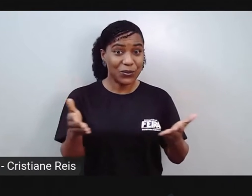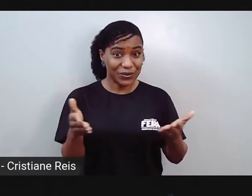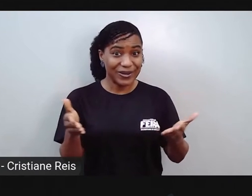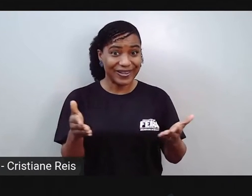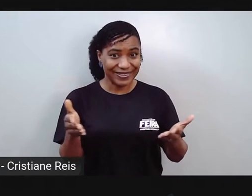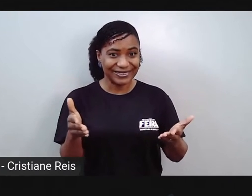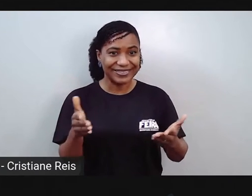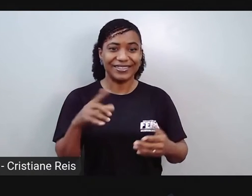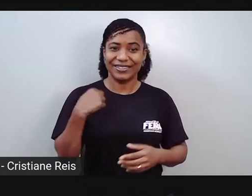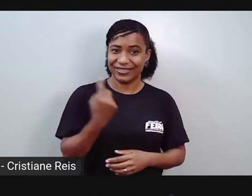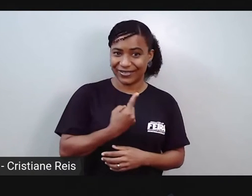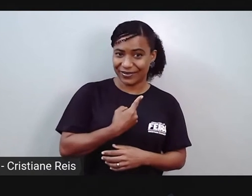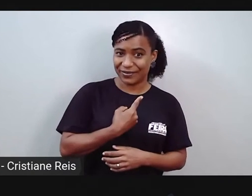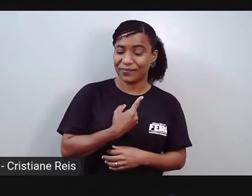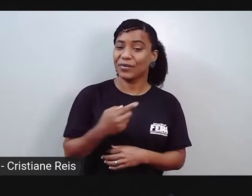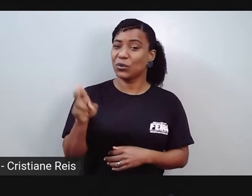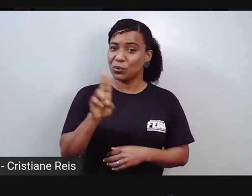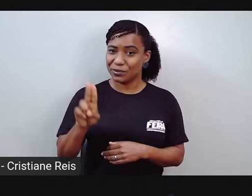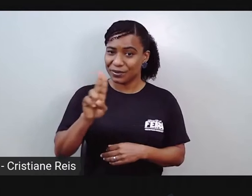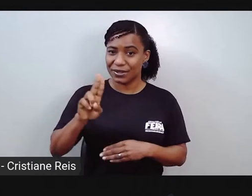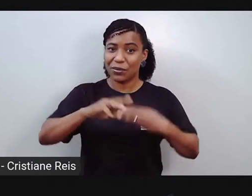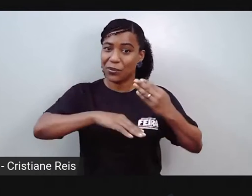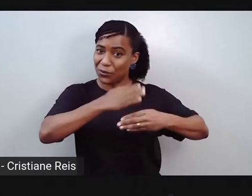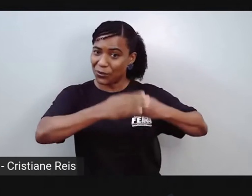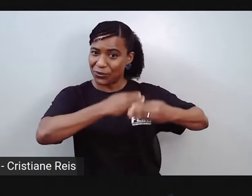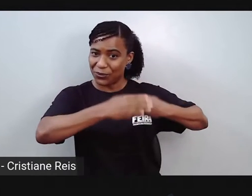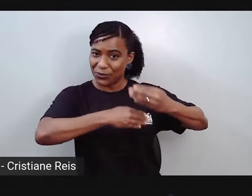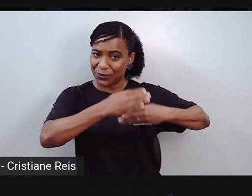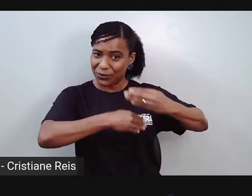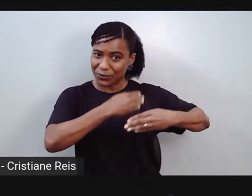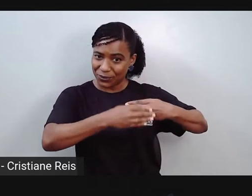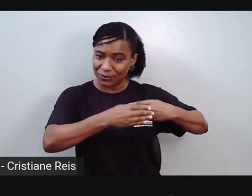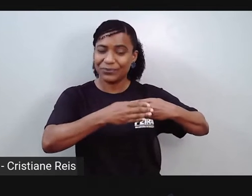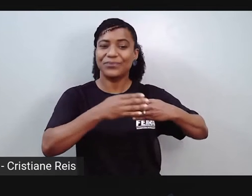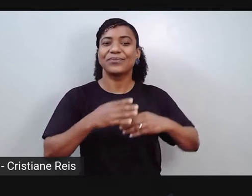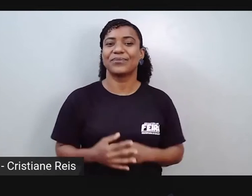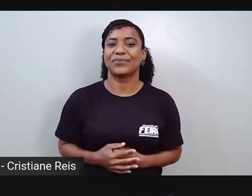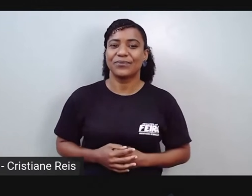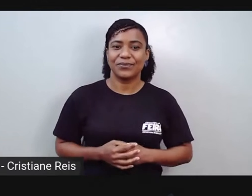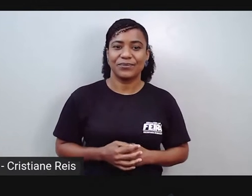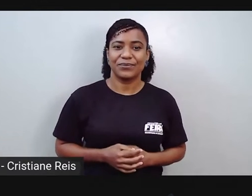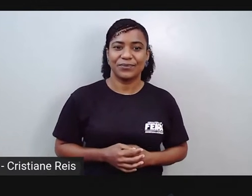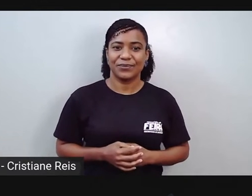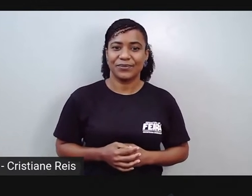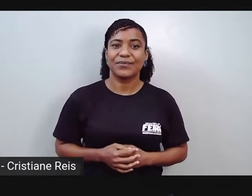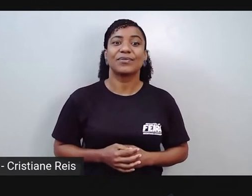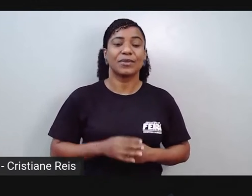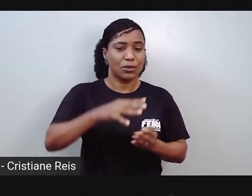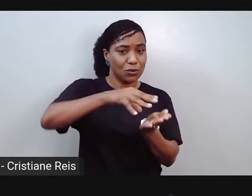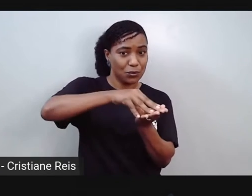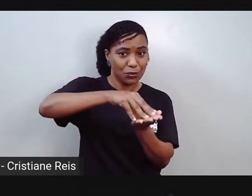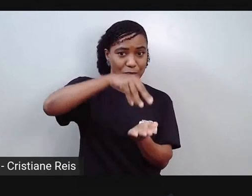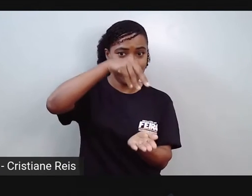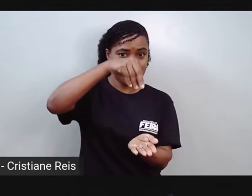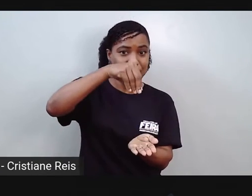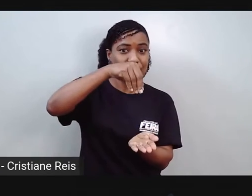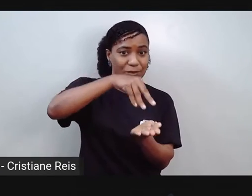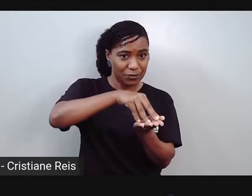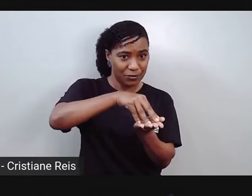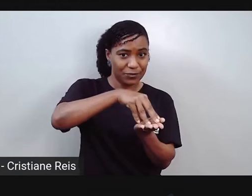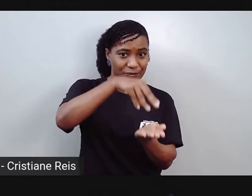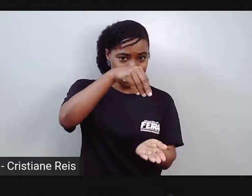vamos utilizar um rolinho de papel higiênico. Se você tiver o cone, também pode servir.